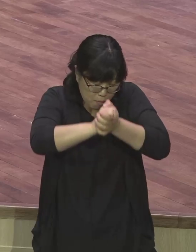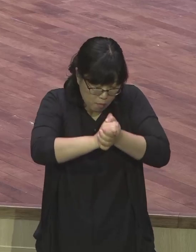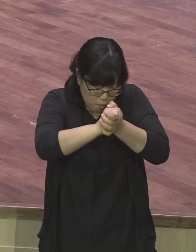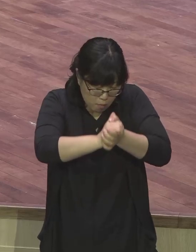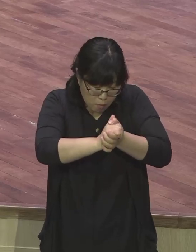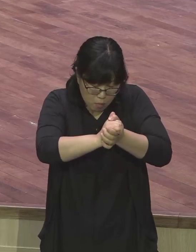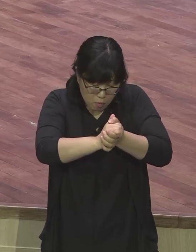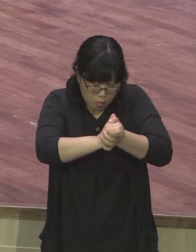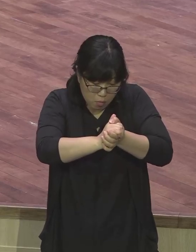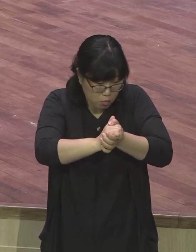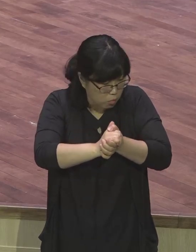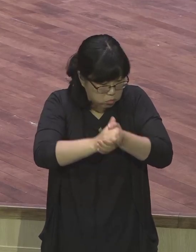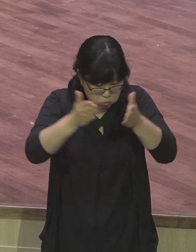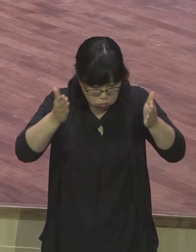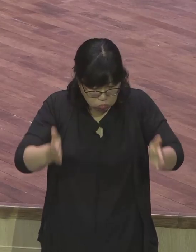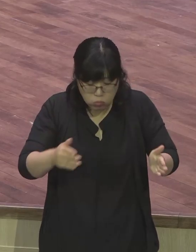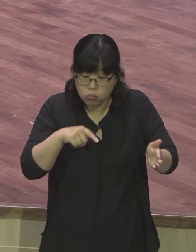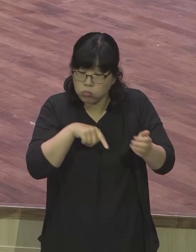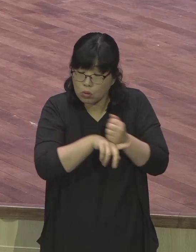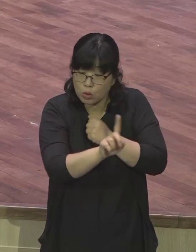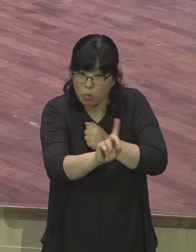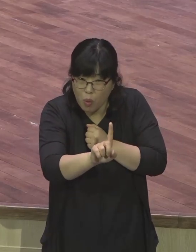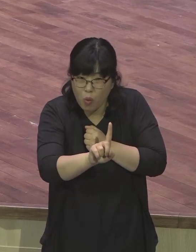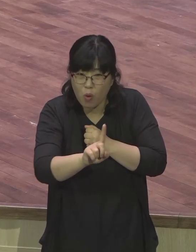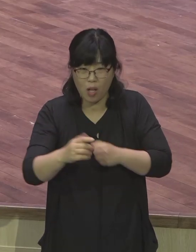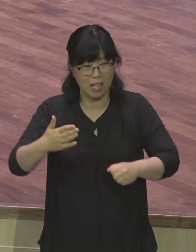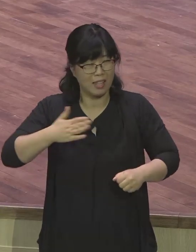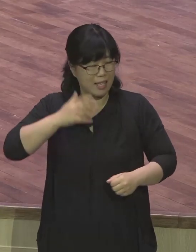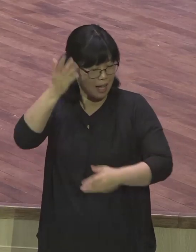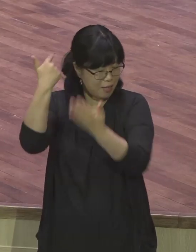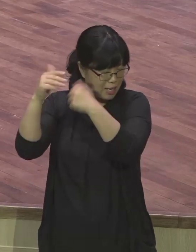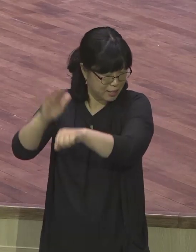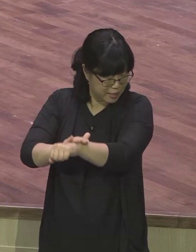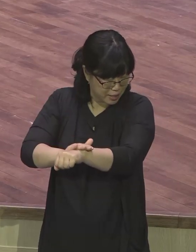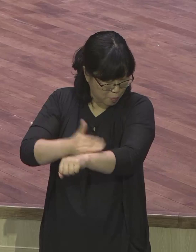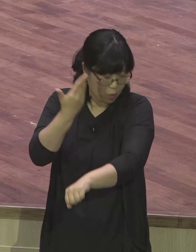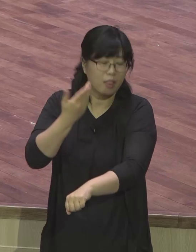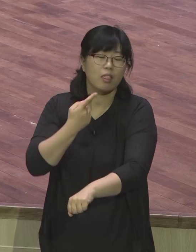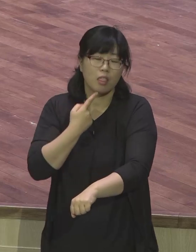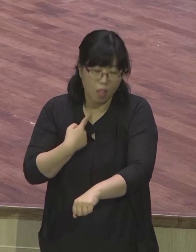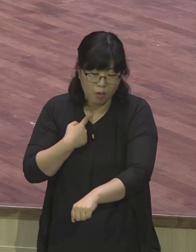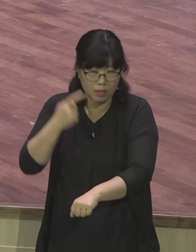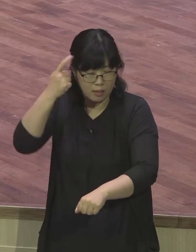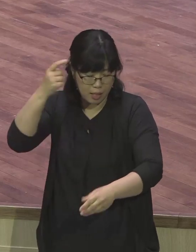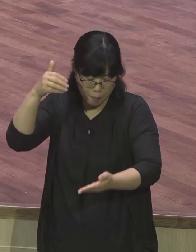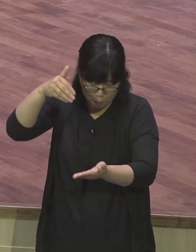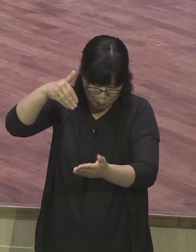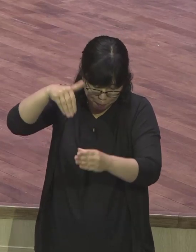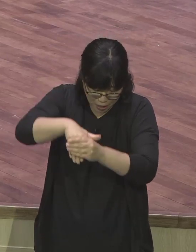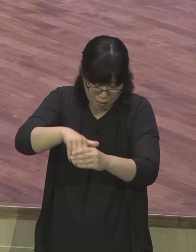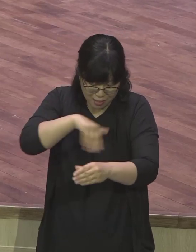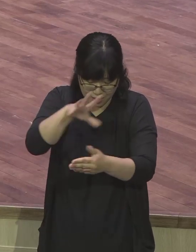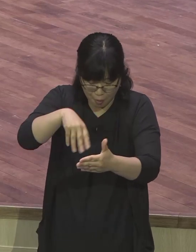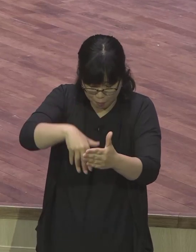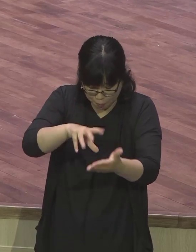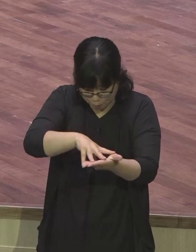시간표였던 것입니다 우리도 지금 이 집중의 시간표를 살고 있는데 왜 집중의 시간표가 필요하냐면